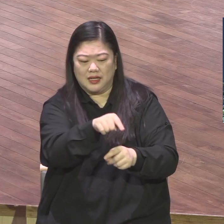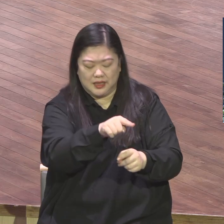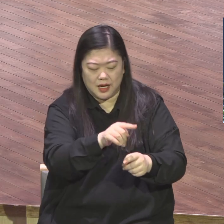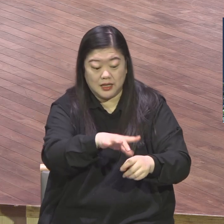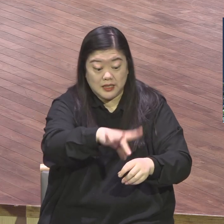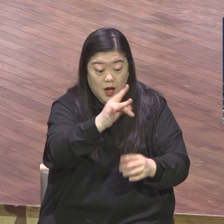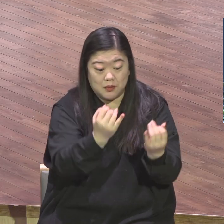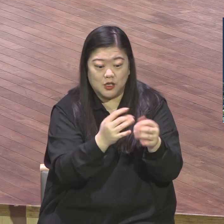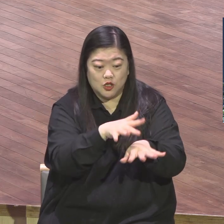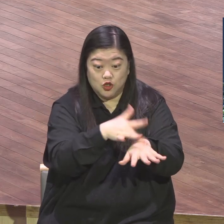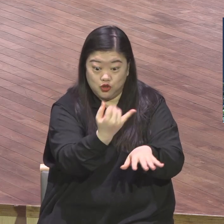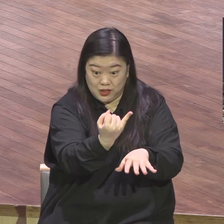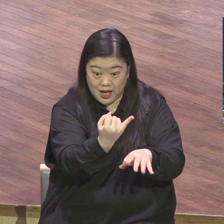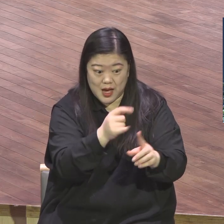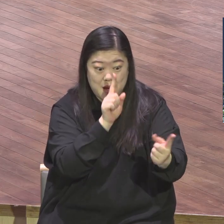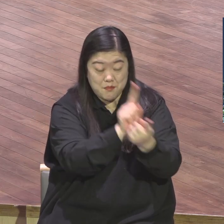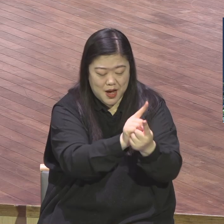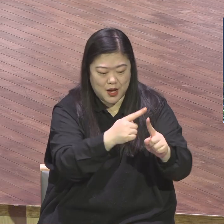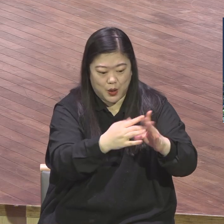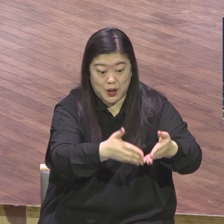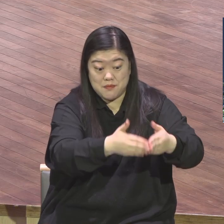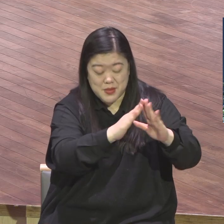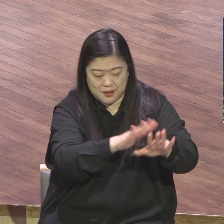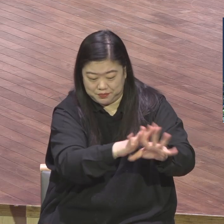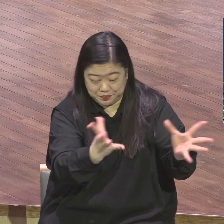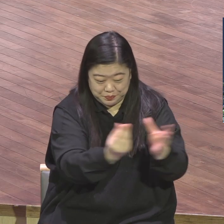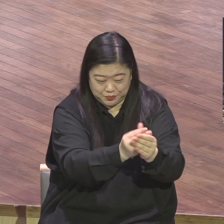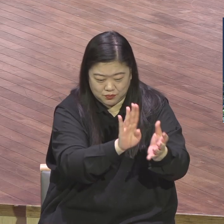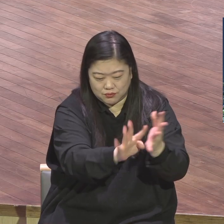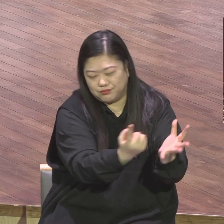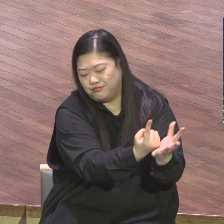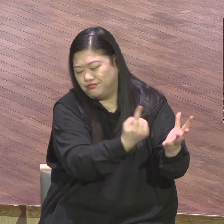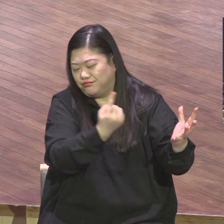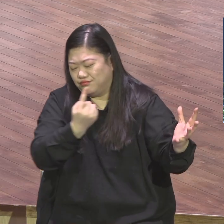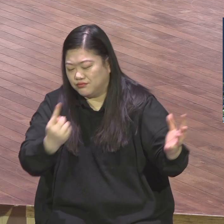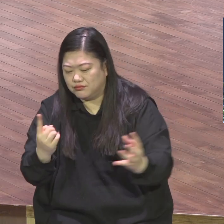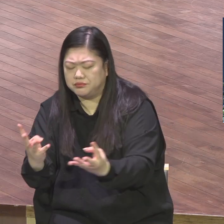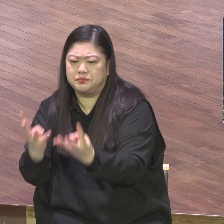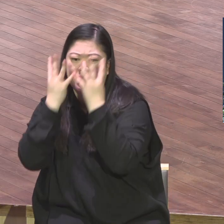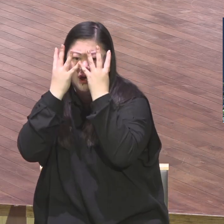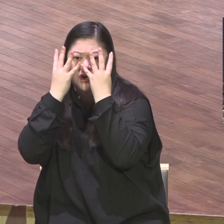조그만하게 나는 체험되고 있다. 감옥에. 자릿한 감옥에서.